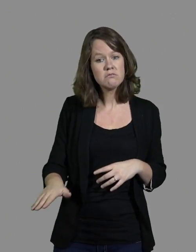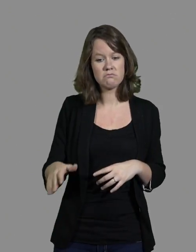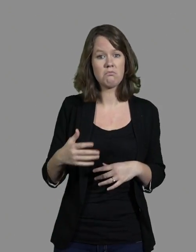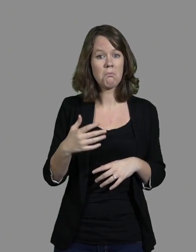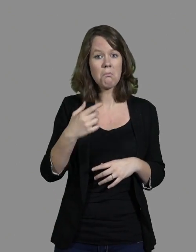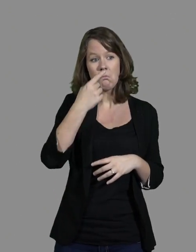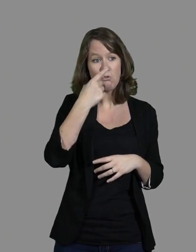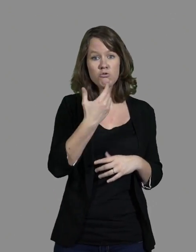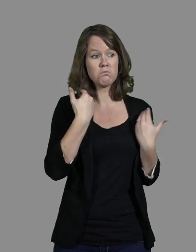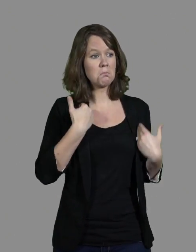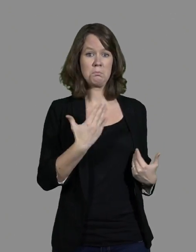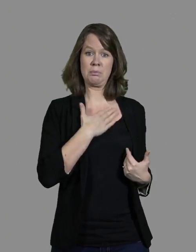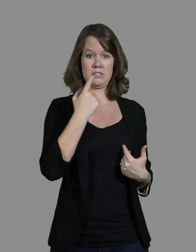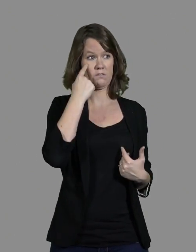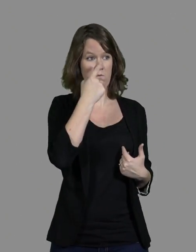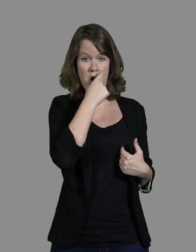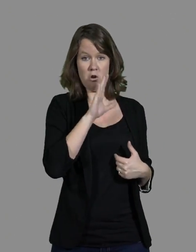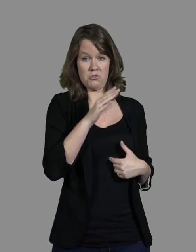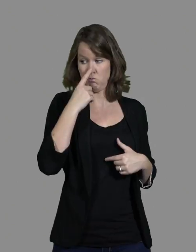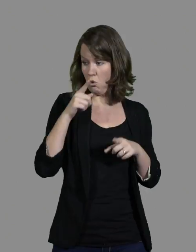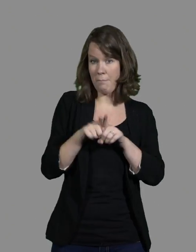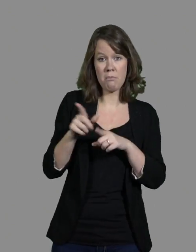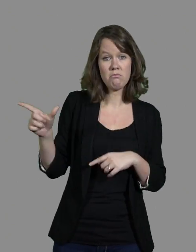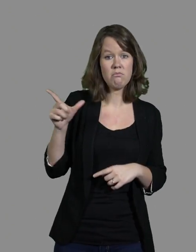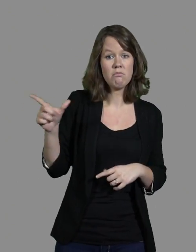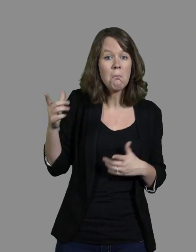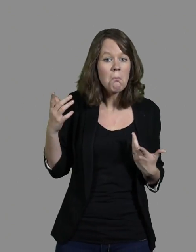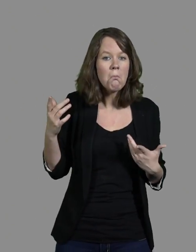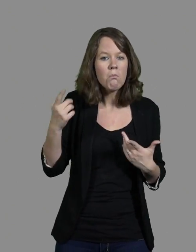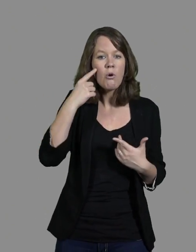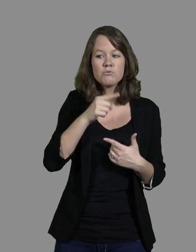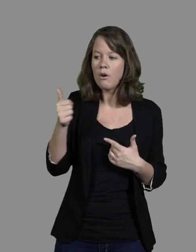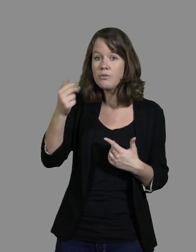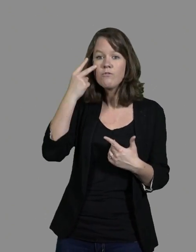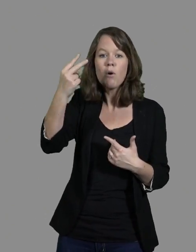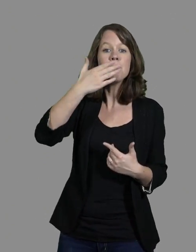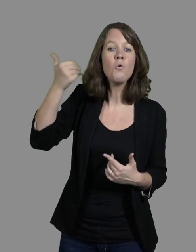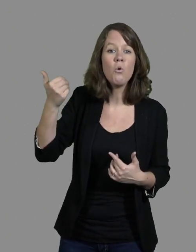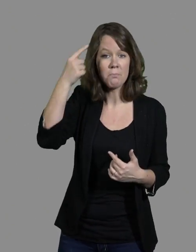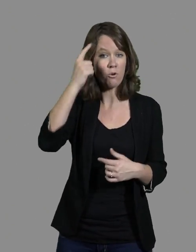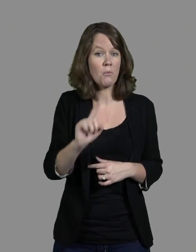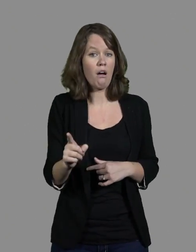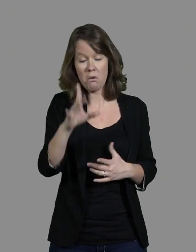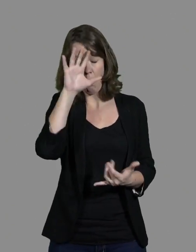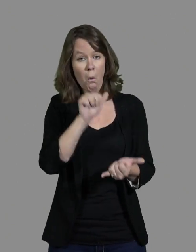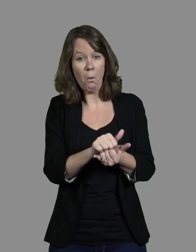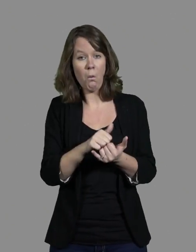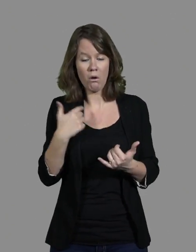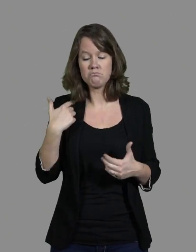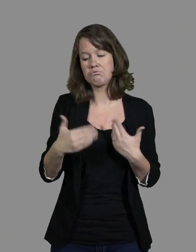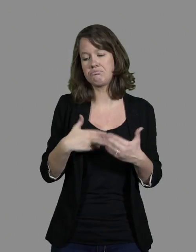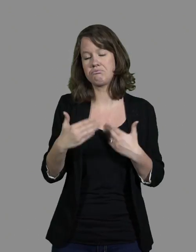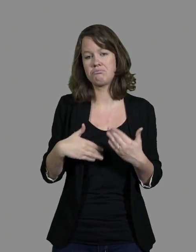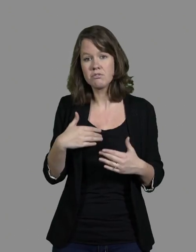voisin. Et surtout, on se dit, ce que je vois, l'autre le voit. Et donc, par contre, à l'école, on m'a fait énormément